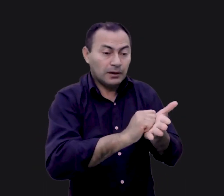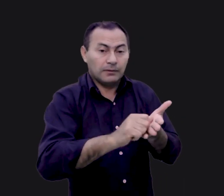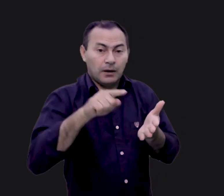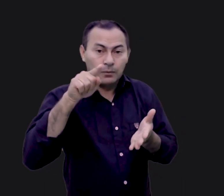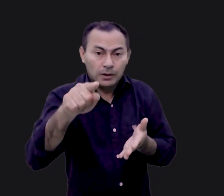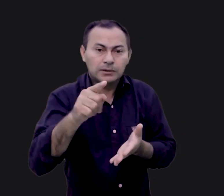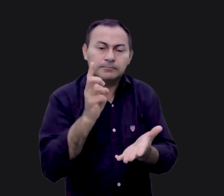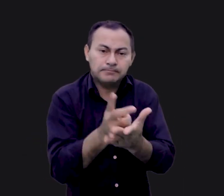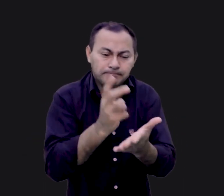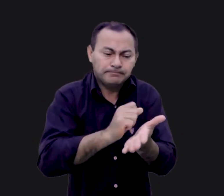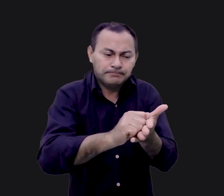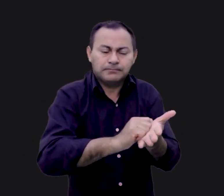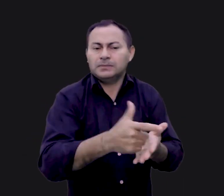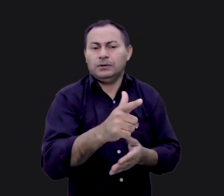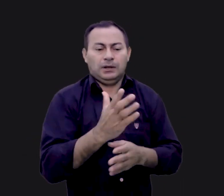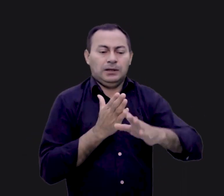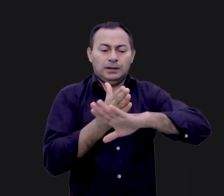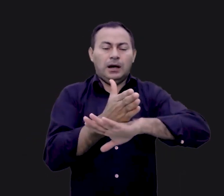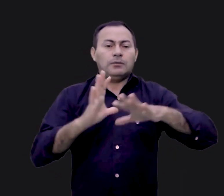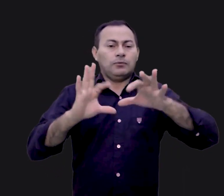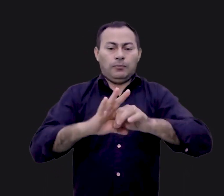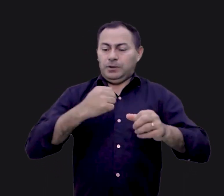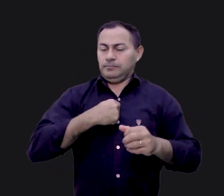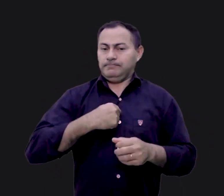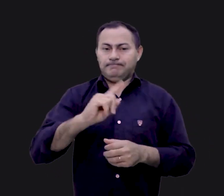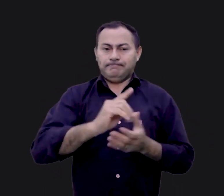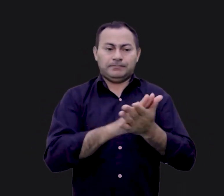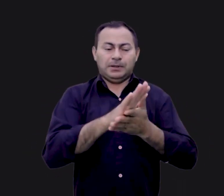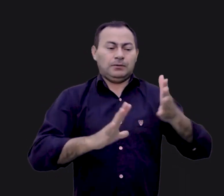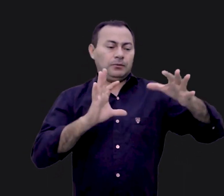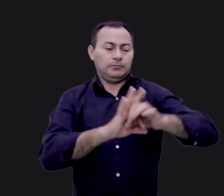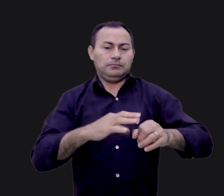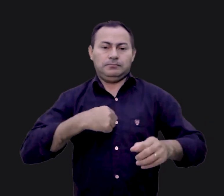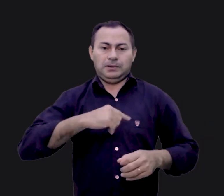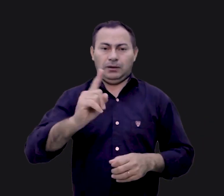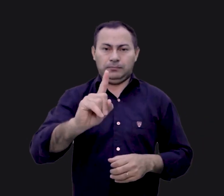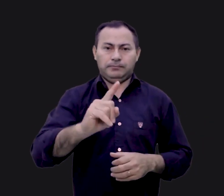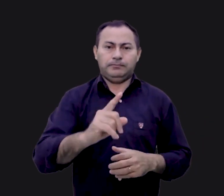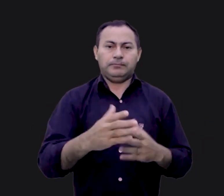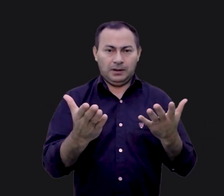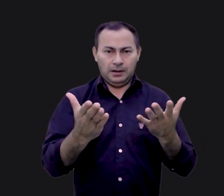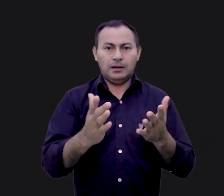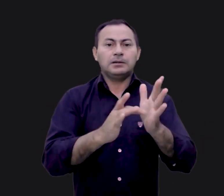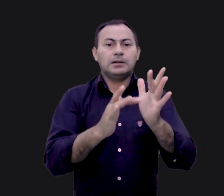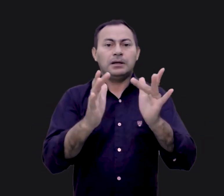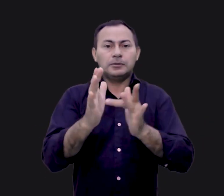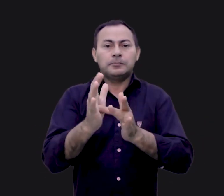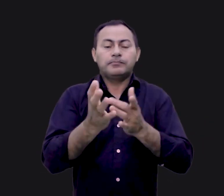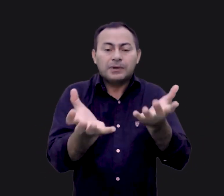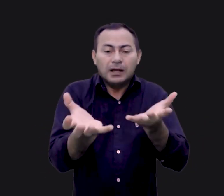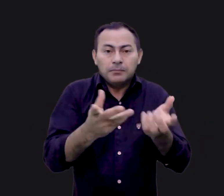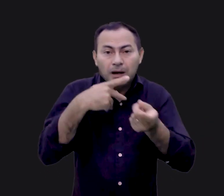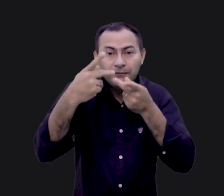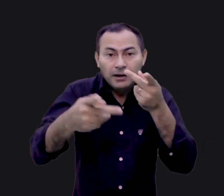lavar você continuamente, então você não tem parte comigo, você não tem nenhuma comunhão comigo. Isto é o que Jesus estava querendo dizer.